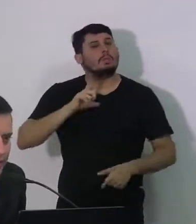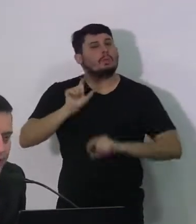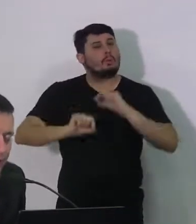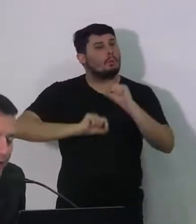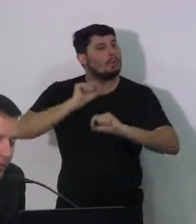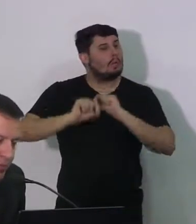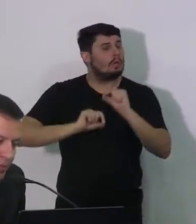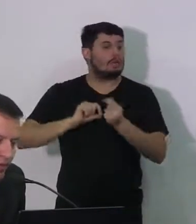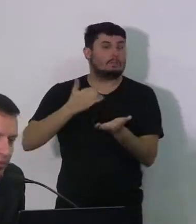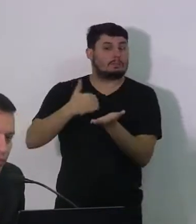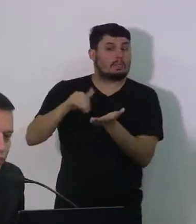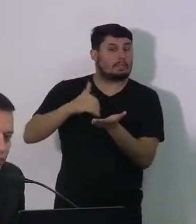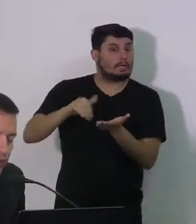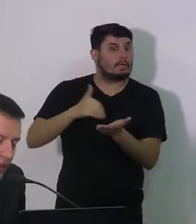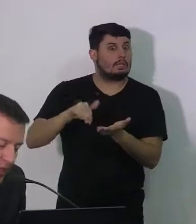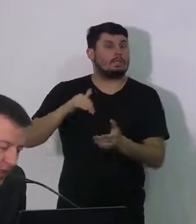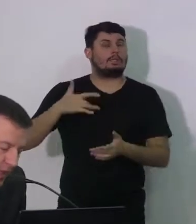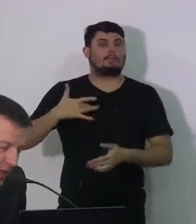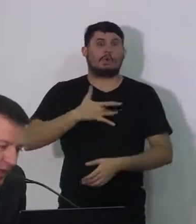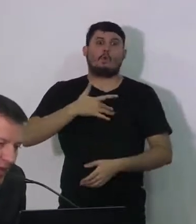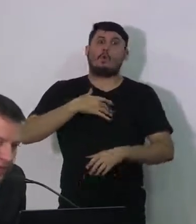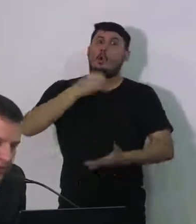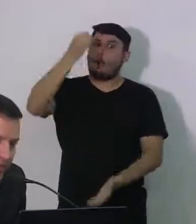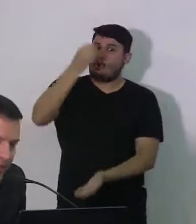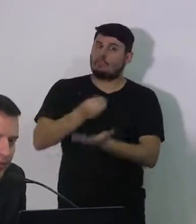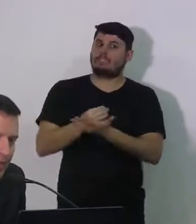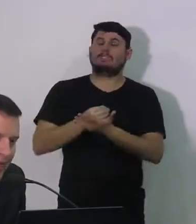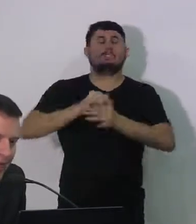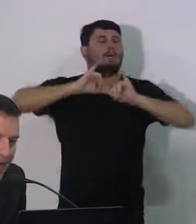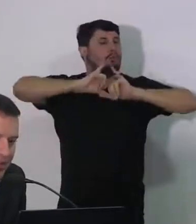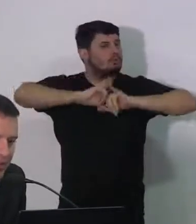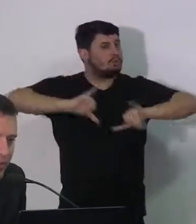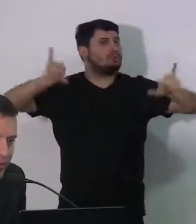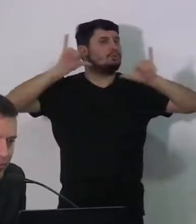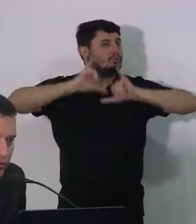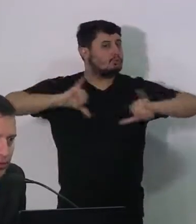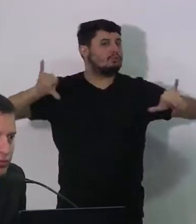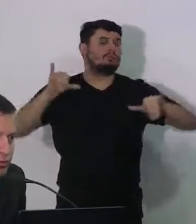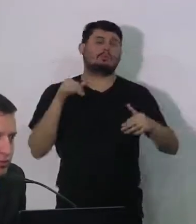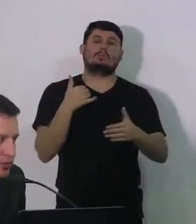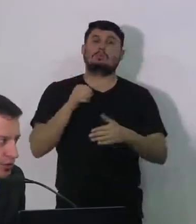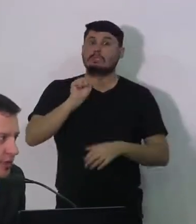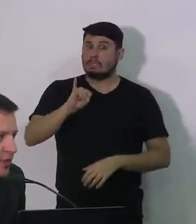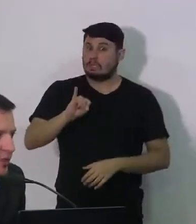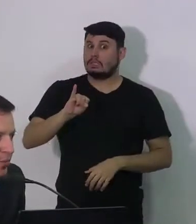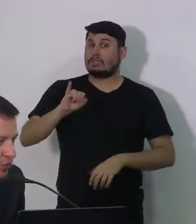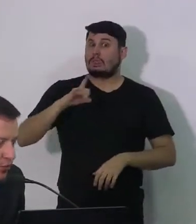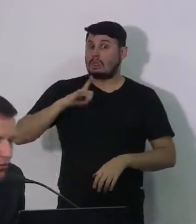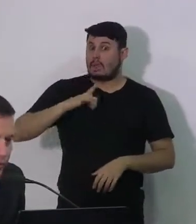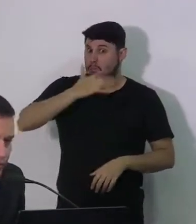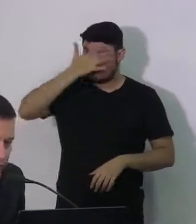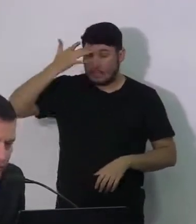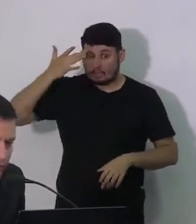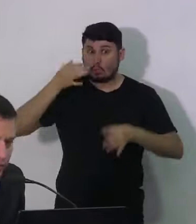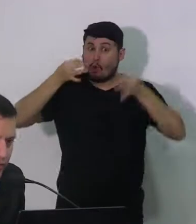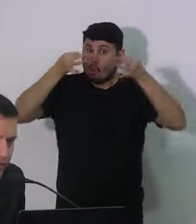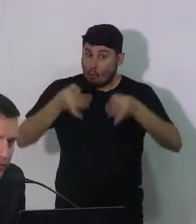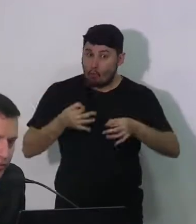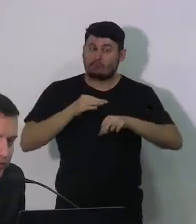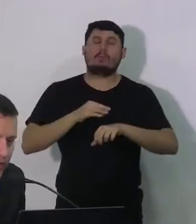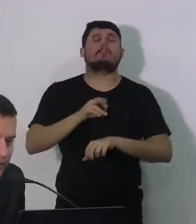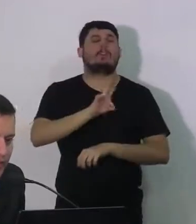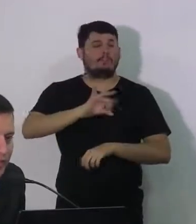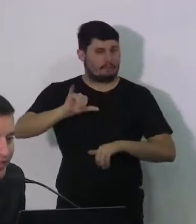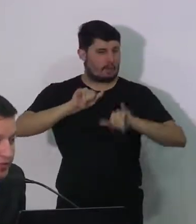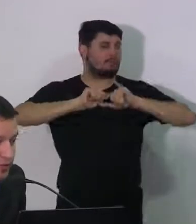a Secretaria Municipal de Saúde, a gente vai agregar as informações dos outros laboratórios e outros